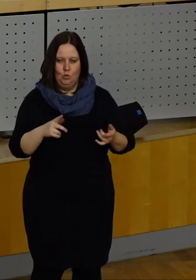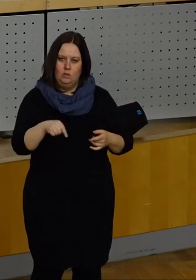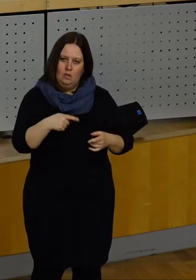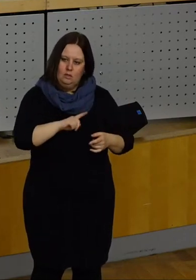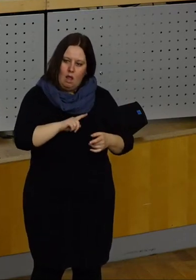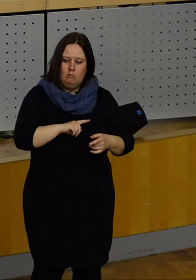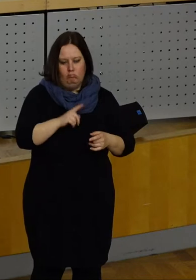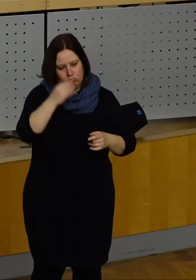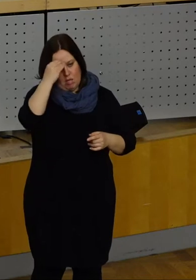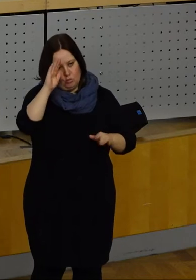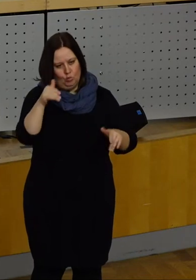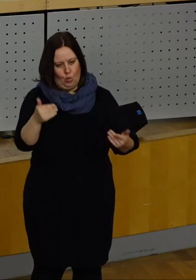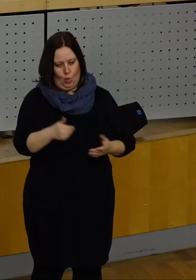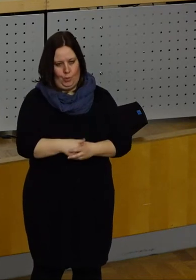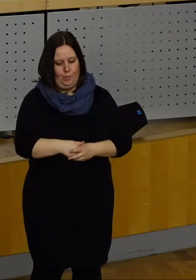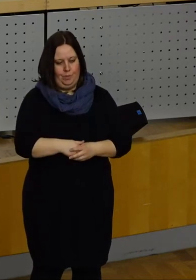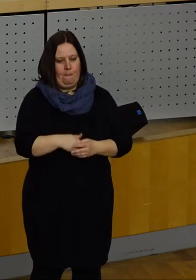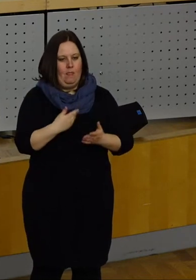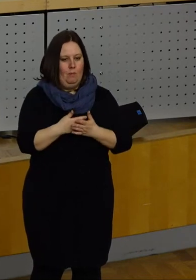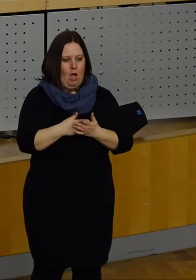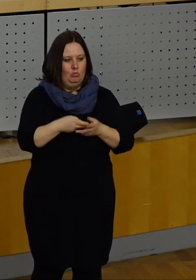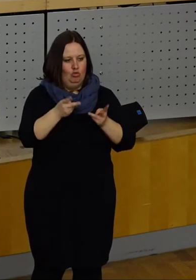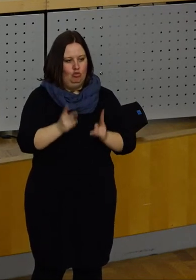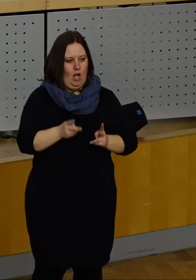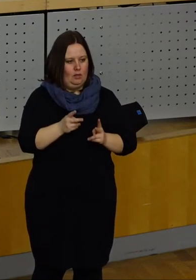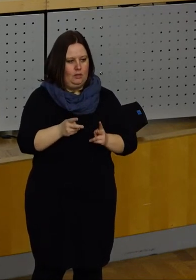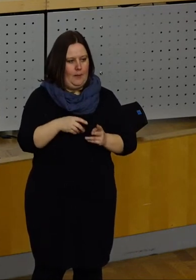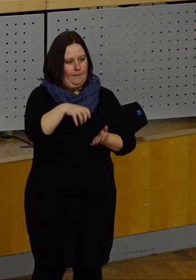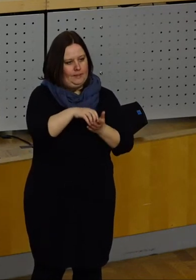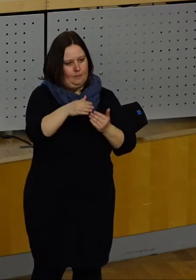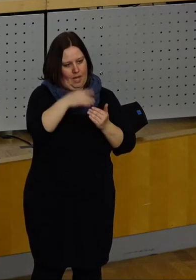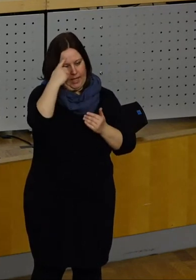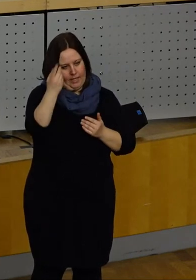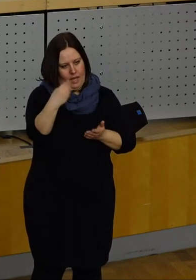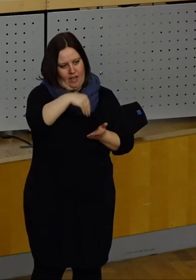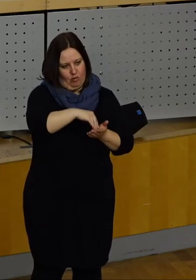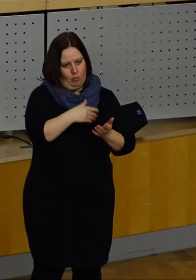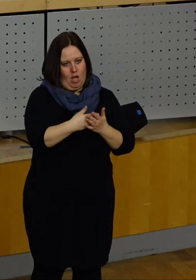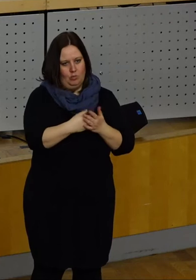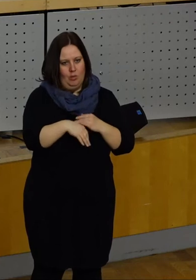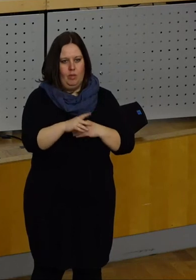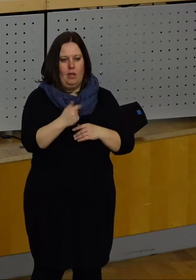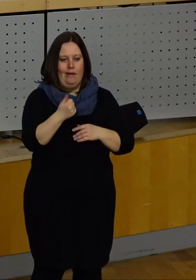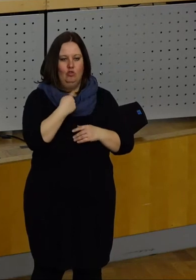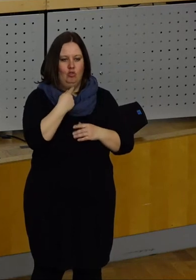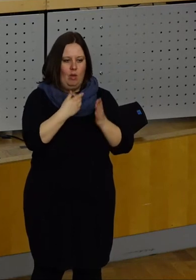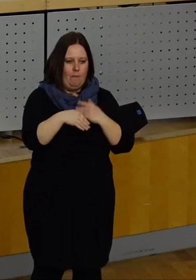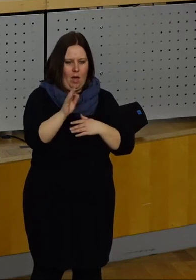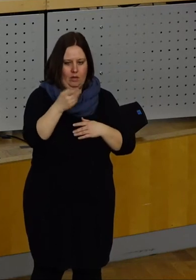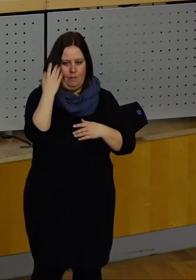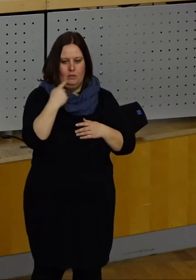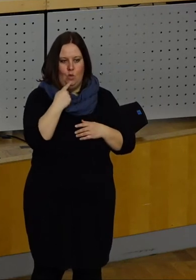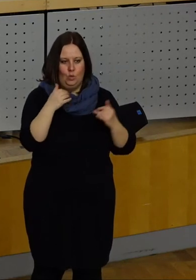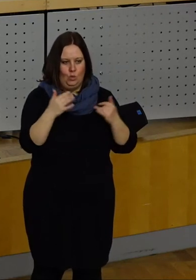denen ich das erkennen kann. Die Einführung der Stadtbezirksbeiräte. Mit einer Stimme Mehrheit vorangetrieben von dem Rot-Rot-Grün